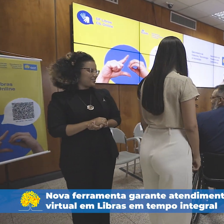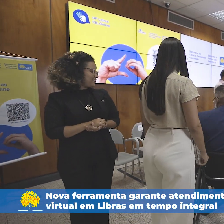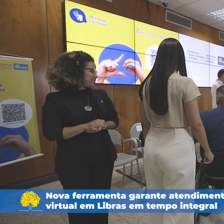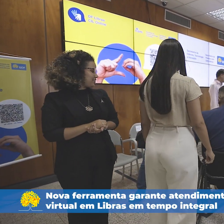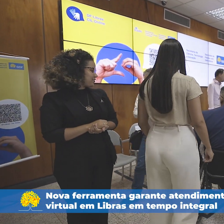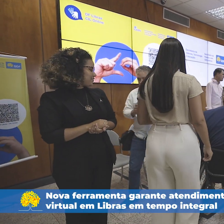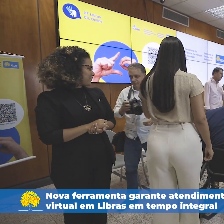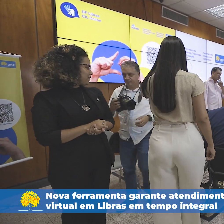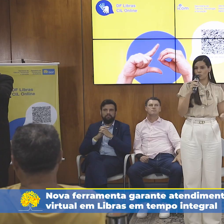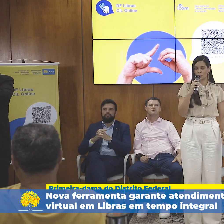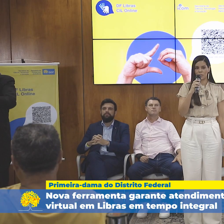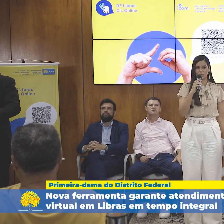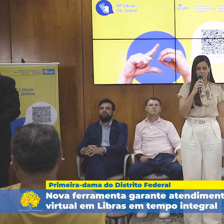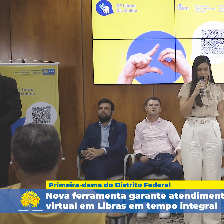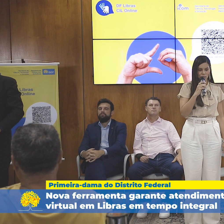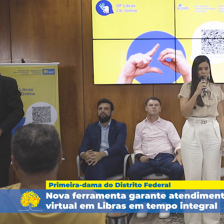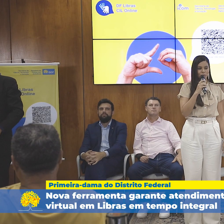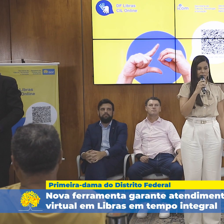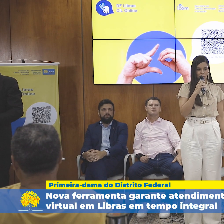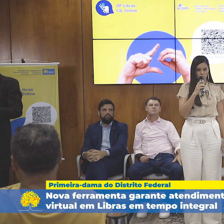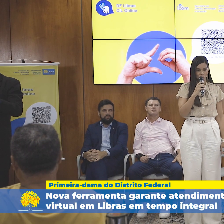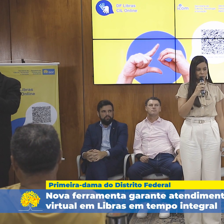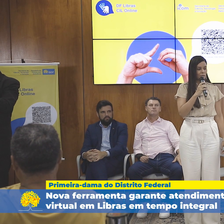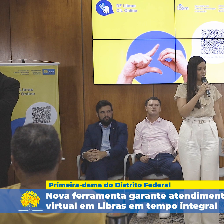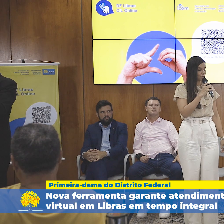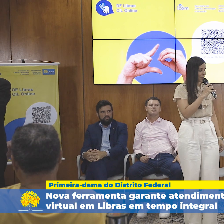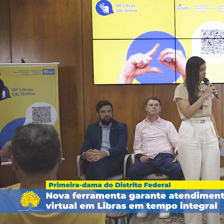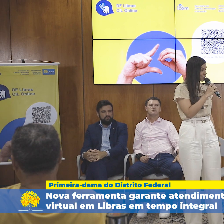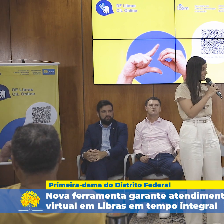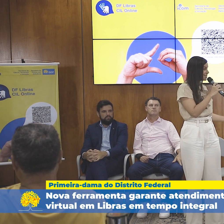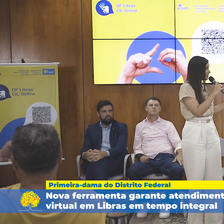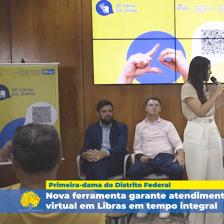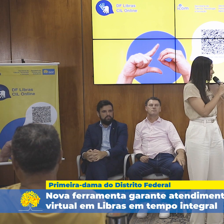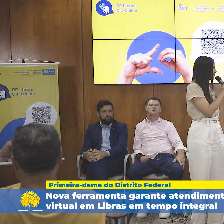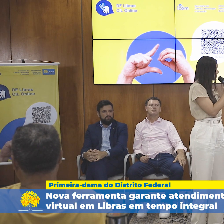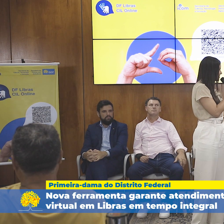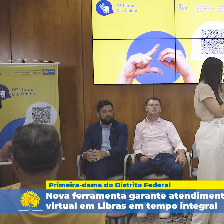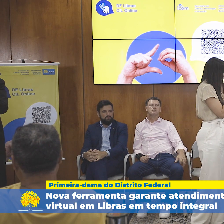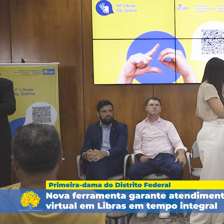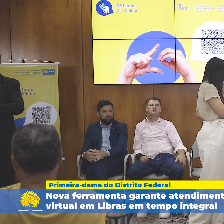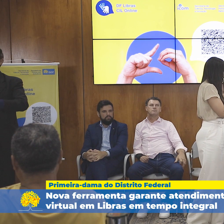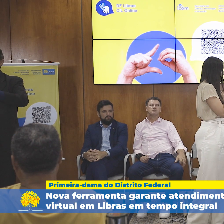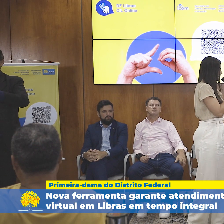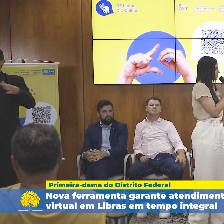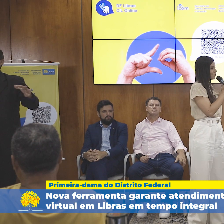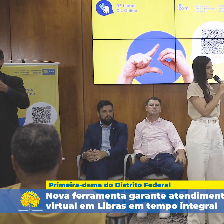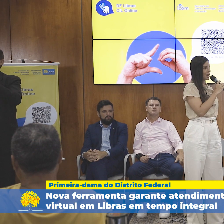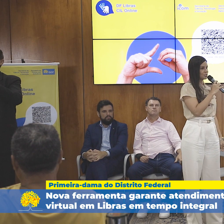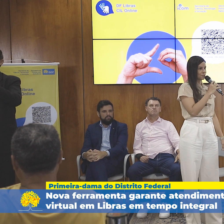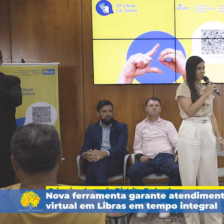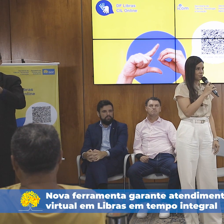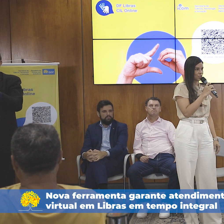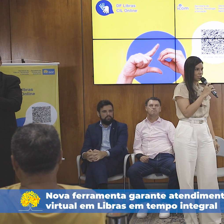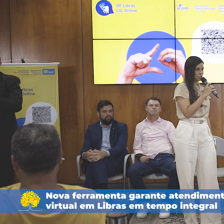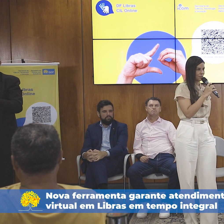prova dessa junção entre o legislativo, o executivo e de pessoas que vivenciam essa dificuldade no seu dia a dia.